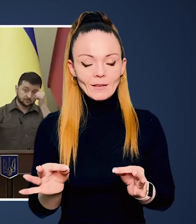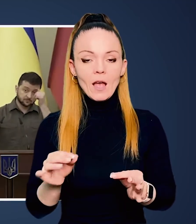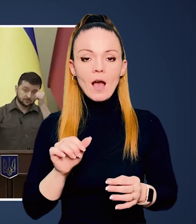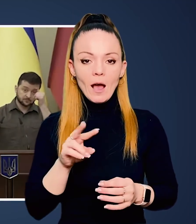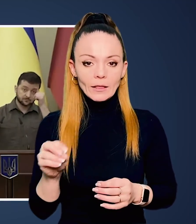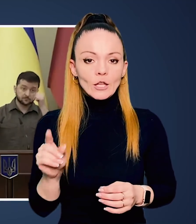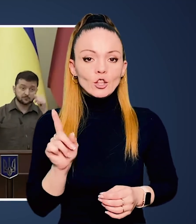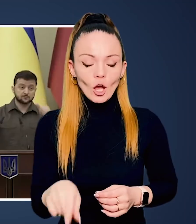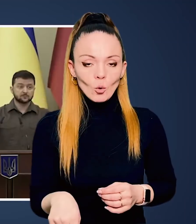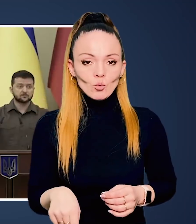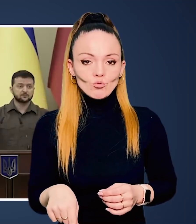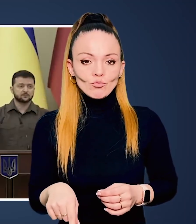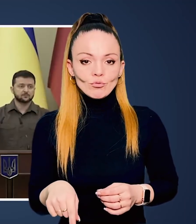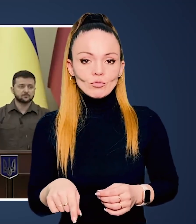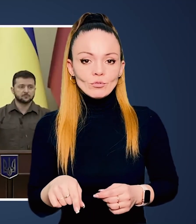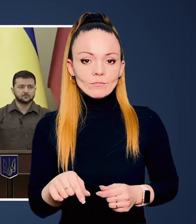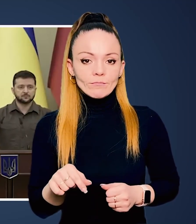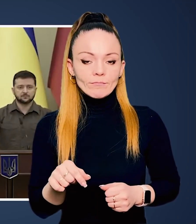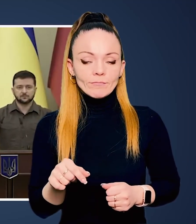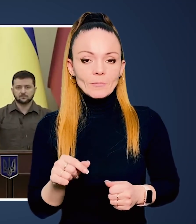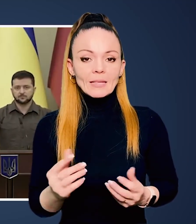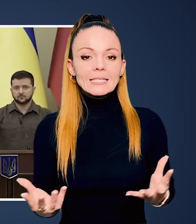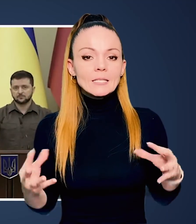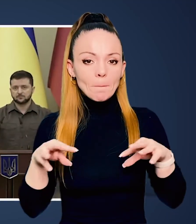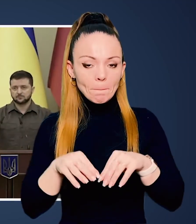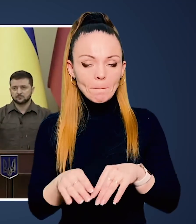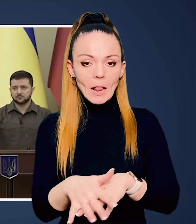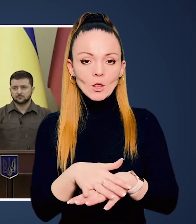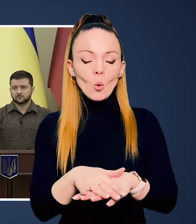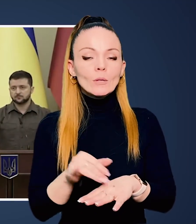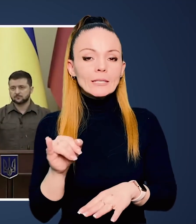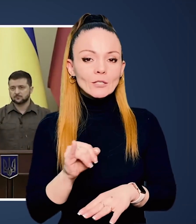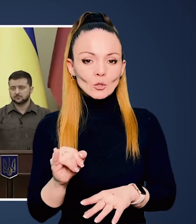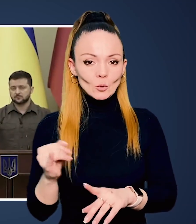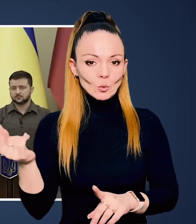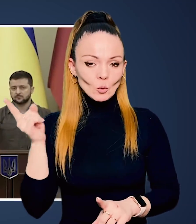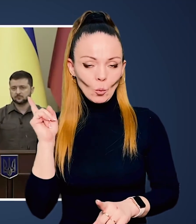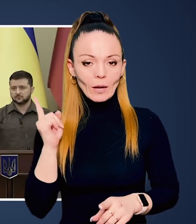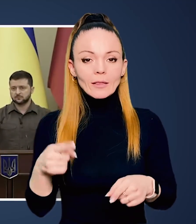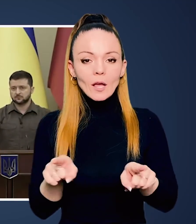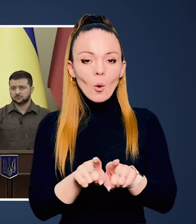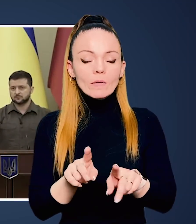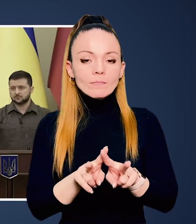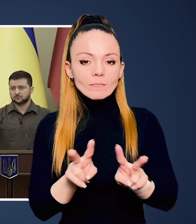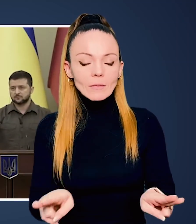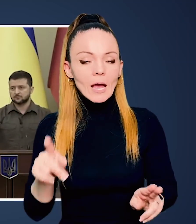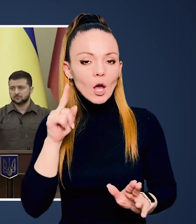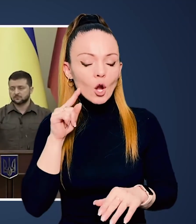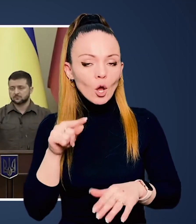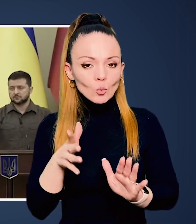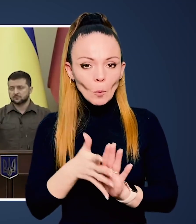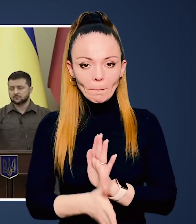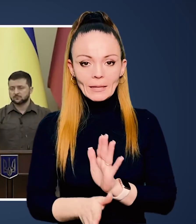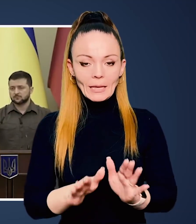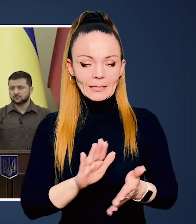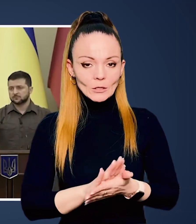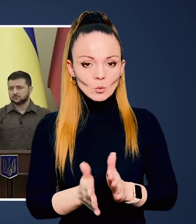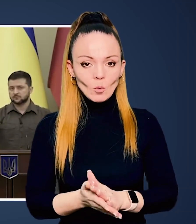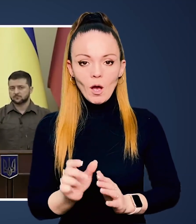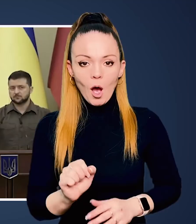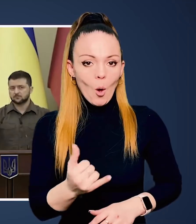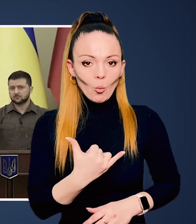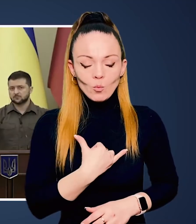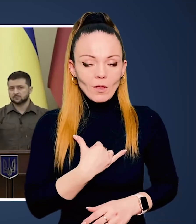значенні, але також в спільноти історії і такого самого розуміння